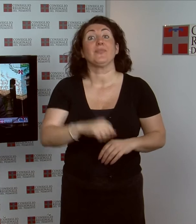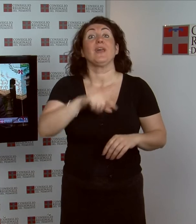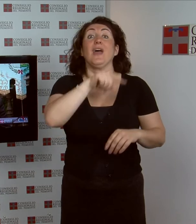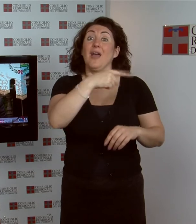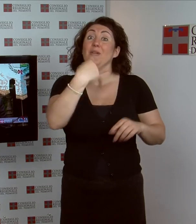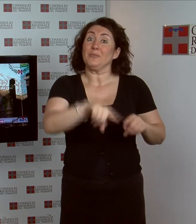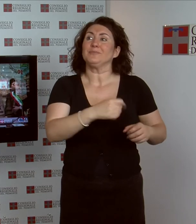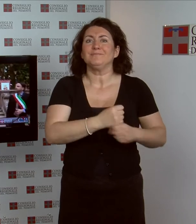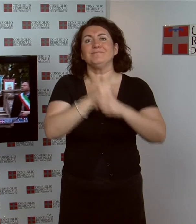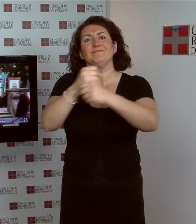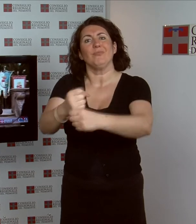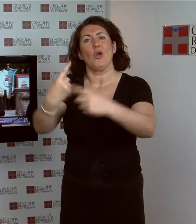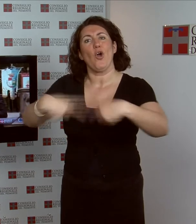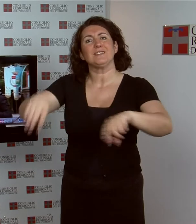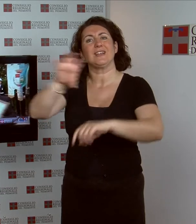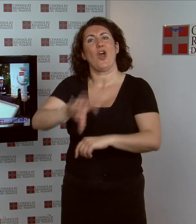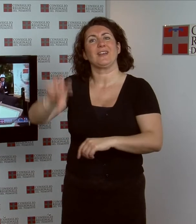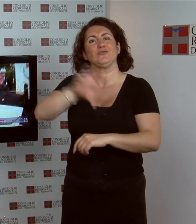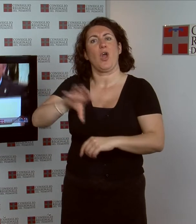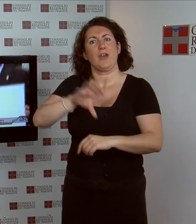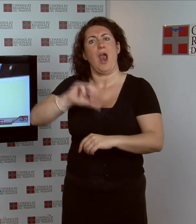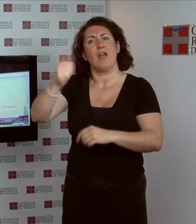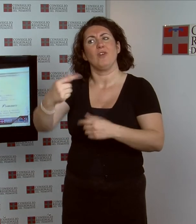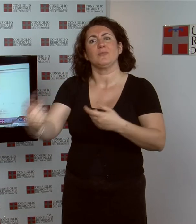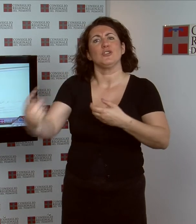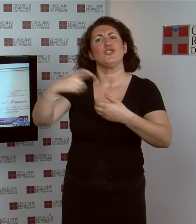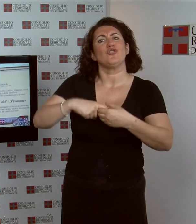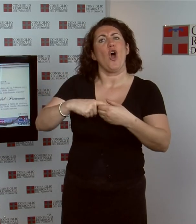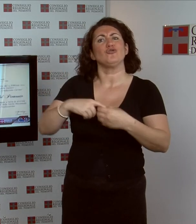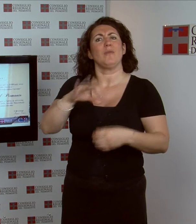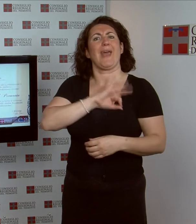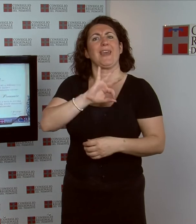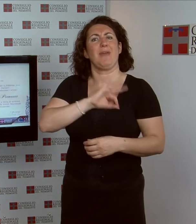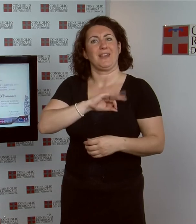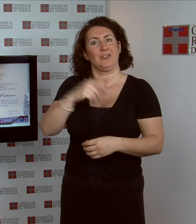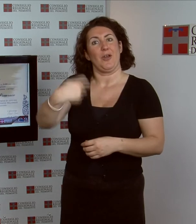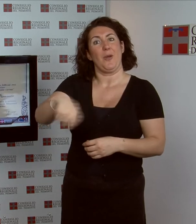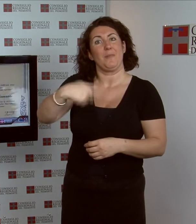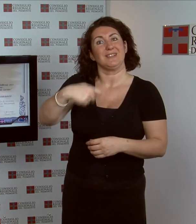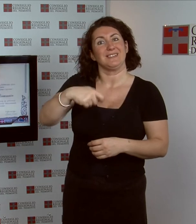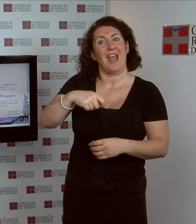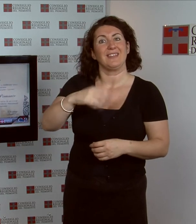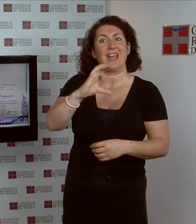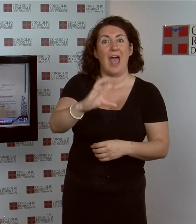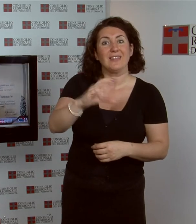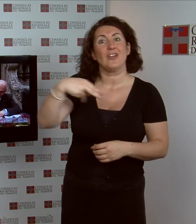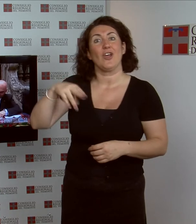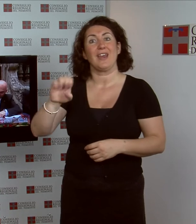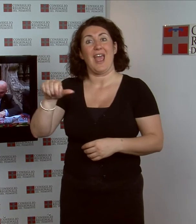il diploma di socio e benemerito della fondazione Cavour e i presidenti Valerio Cattaneo e Nerionesi hanno sottoscritto un protocollo d